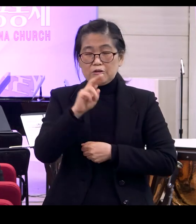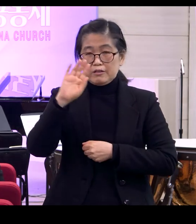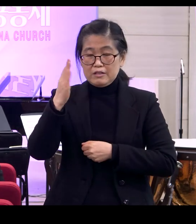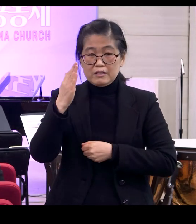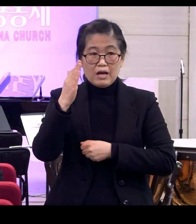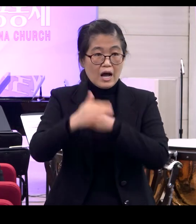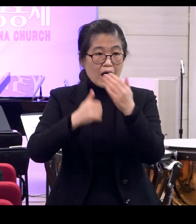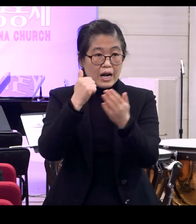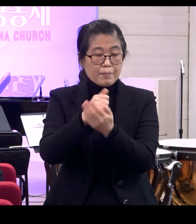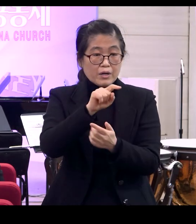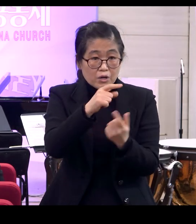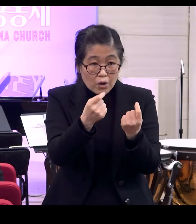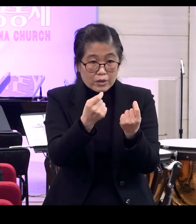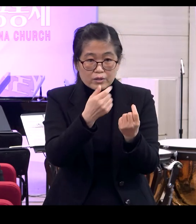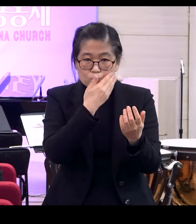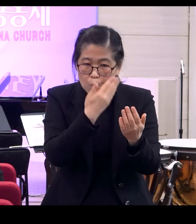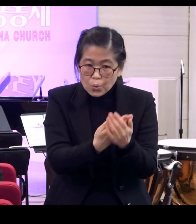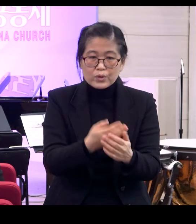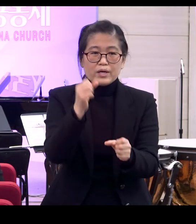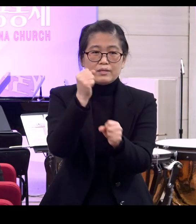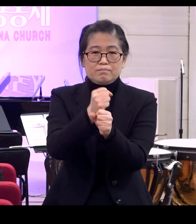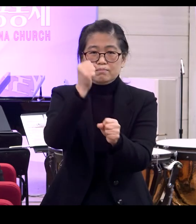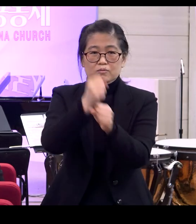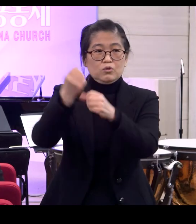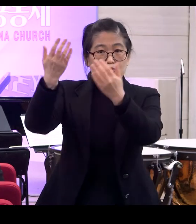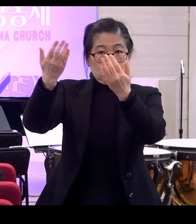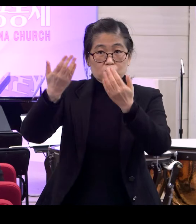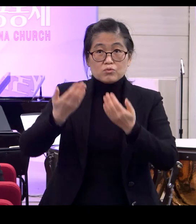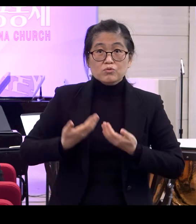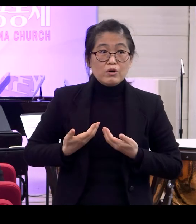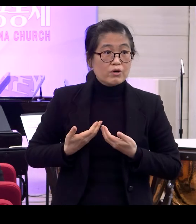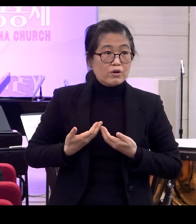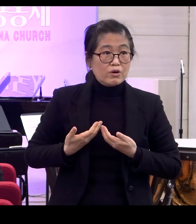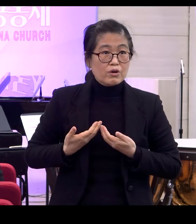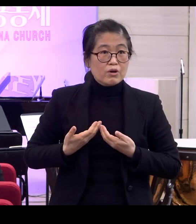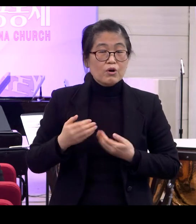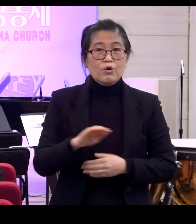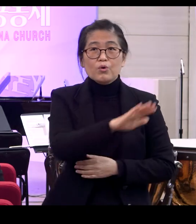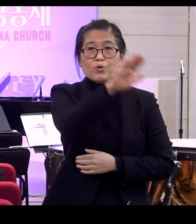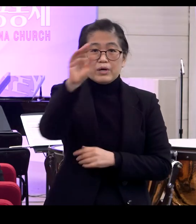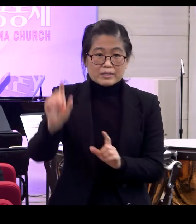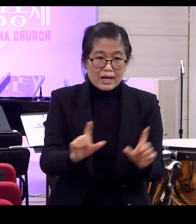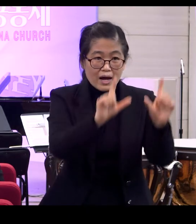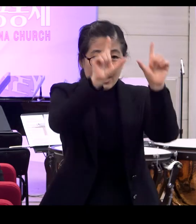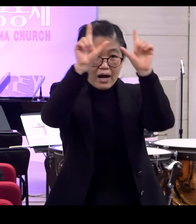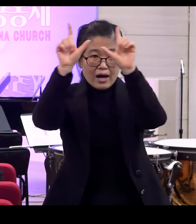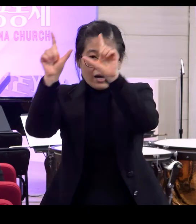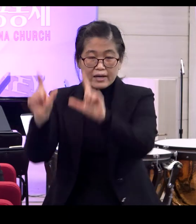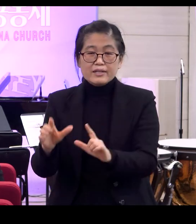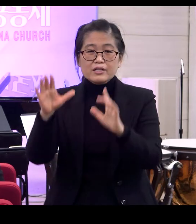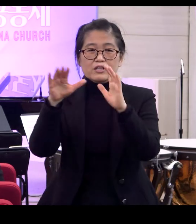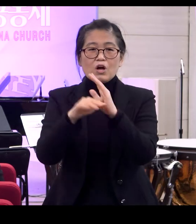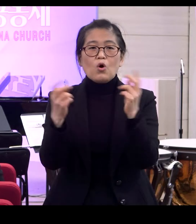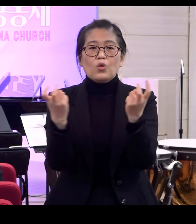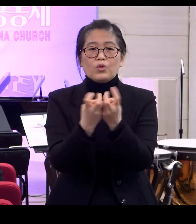이렇게 가치 있게 존귀하게 지으셨어요 그러니까 우리가 정말 살아가면서 어떻게 살아야 하는가 예 바로